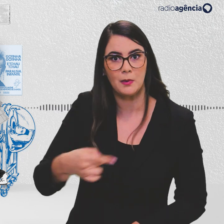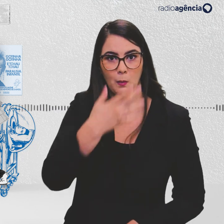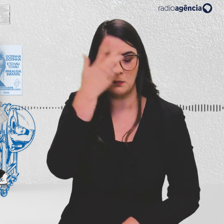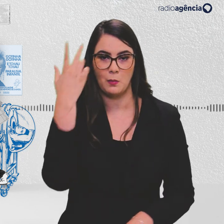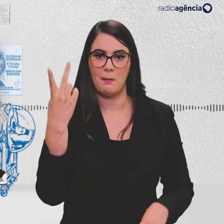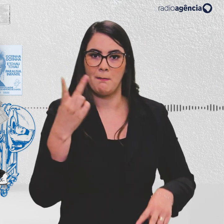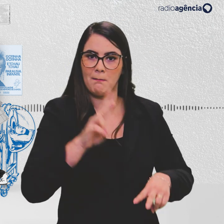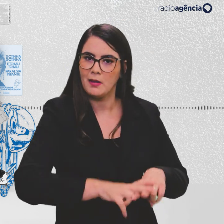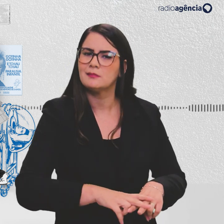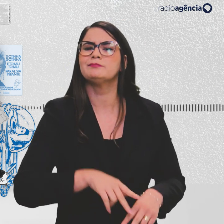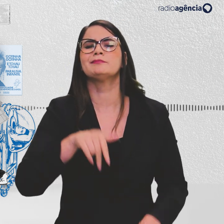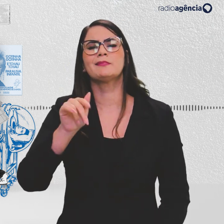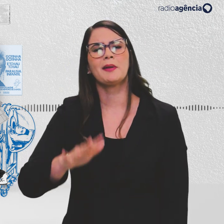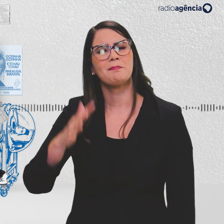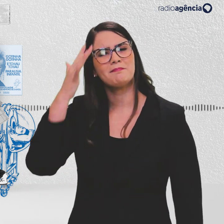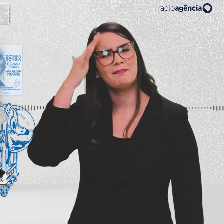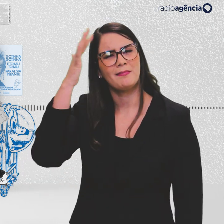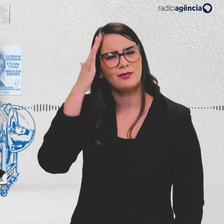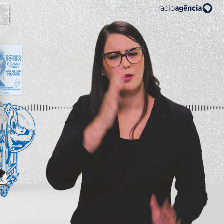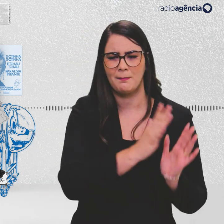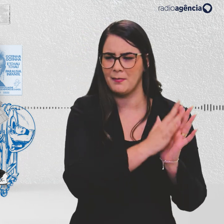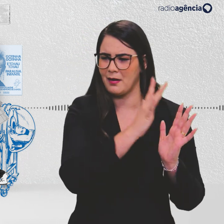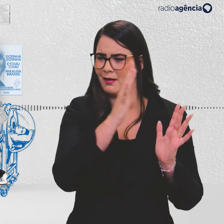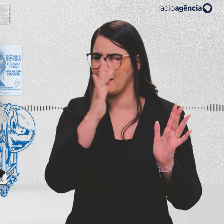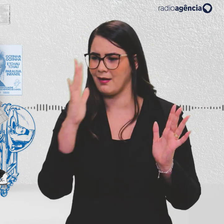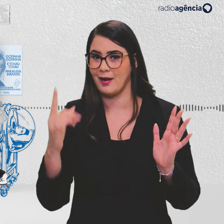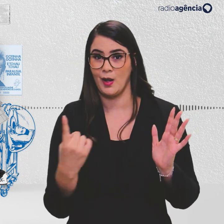Quem imaginaria que um século depois,